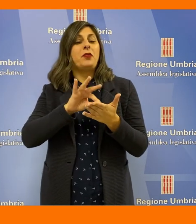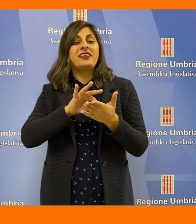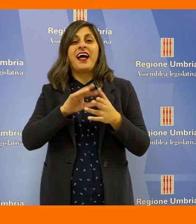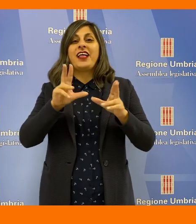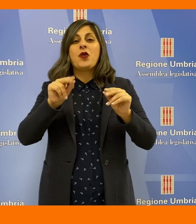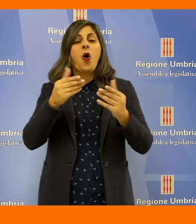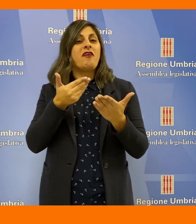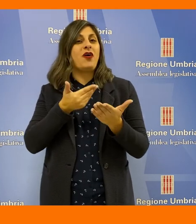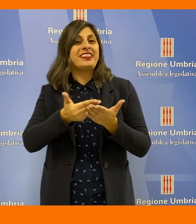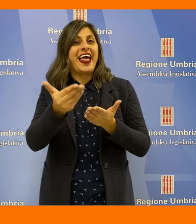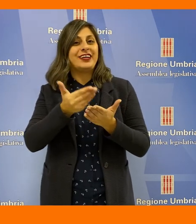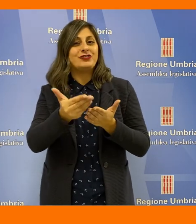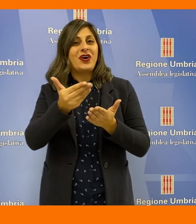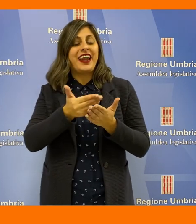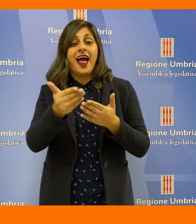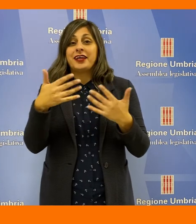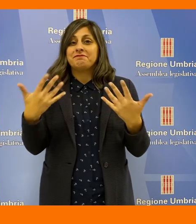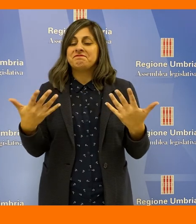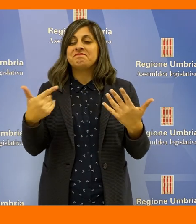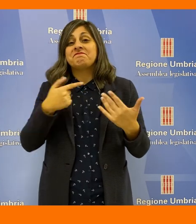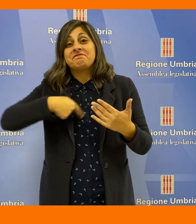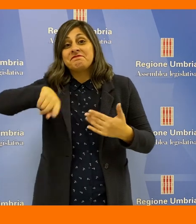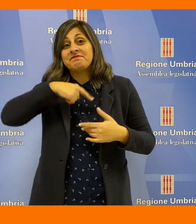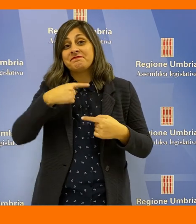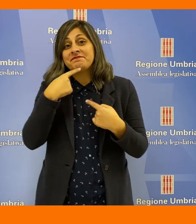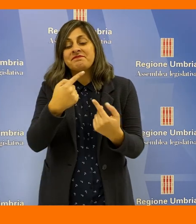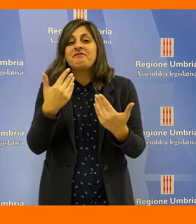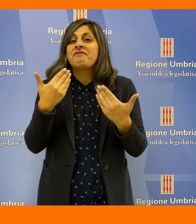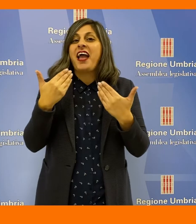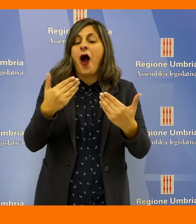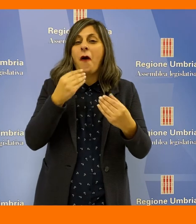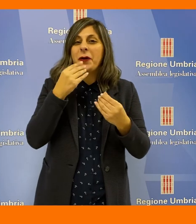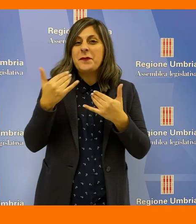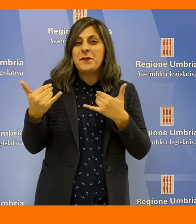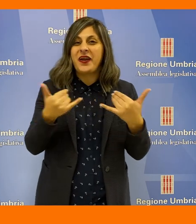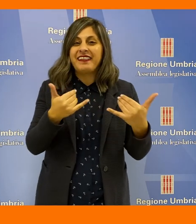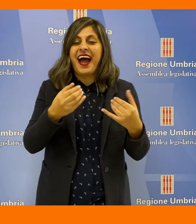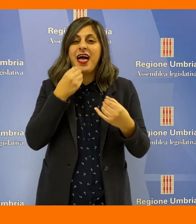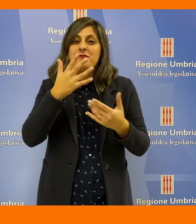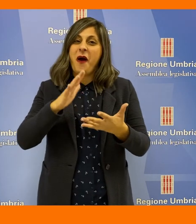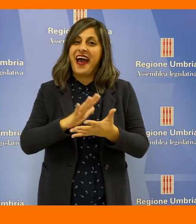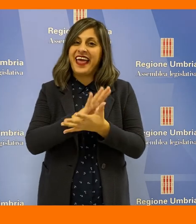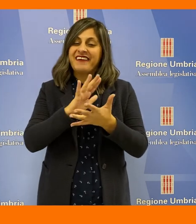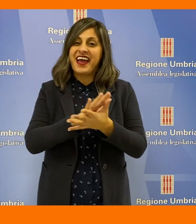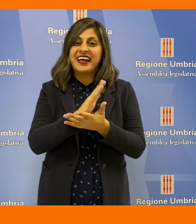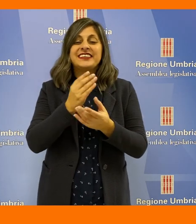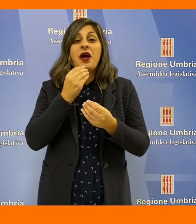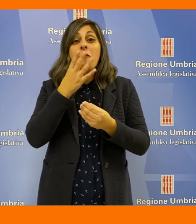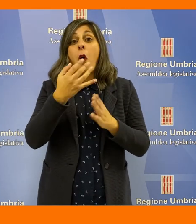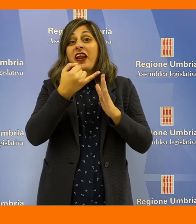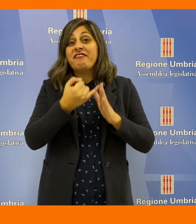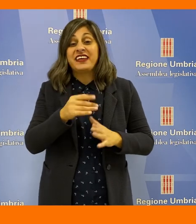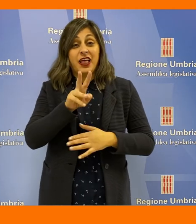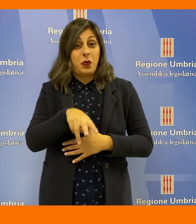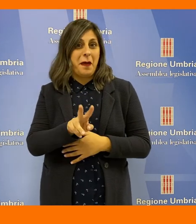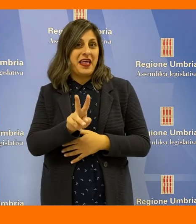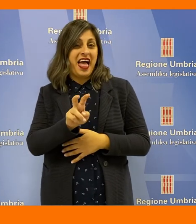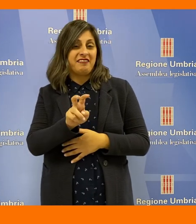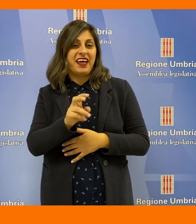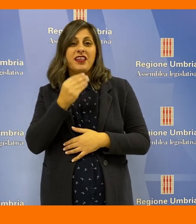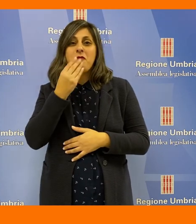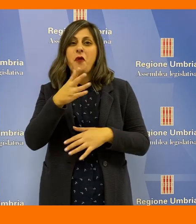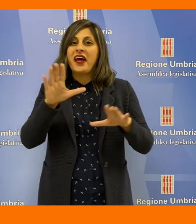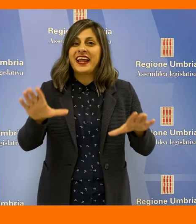puntata, un nuovo TG quindi vi auguriamo un buon Natale, buone feste buon fine